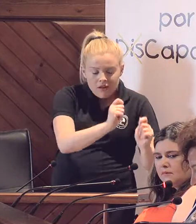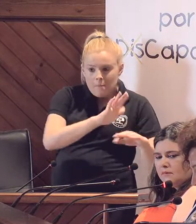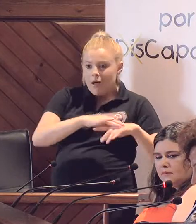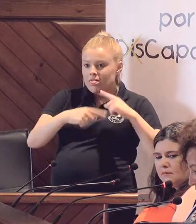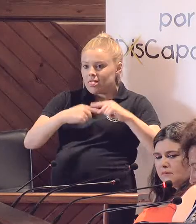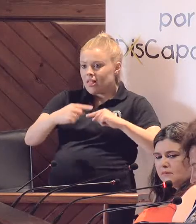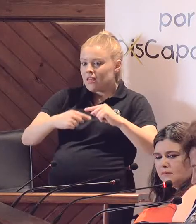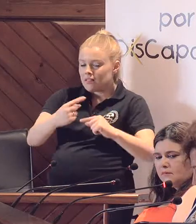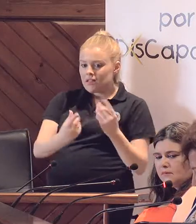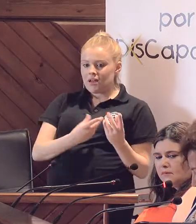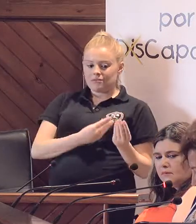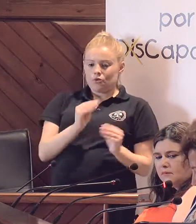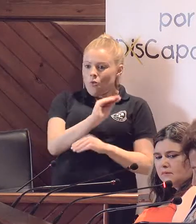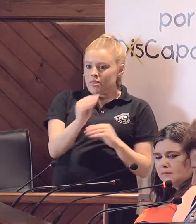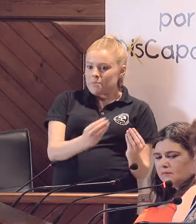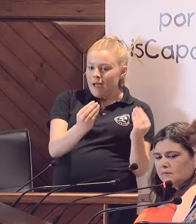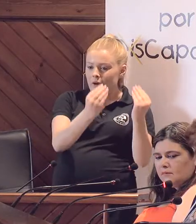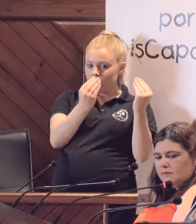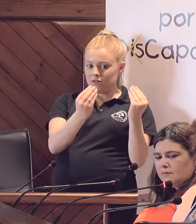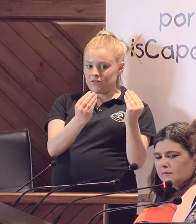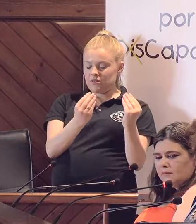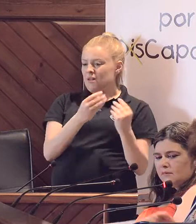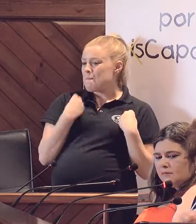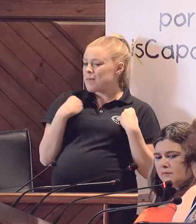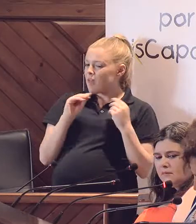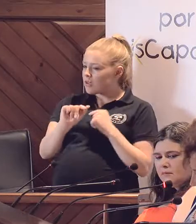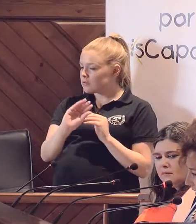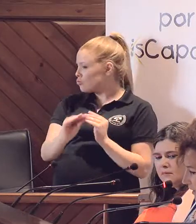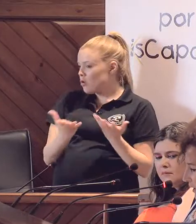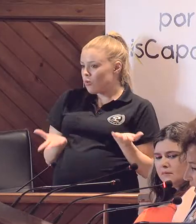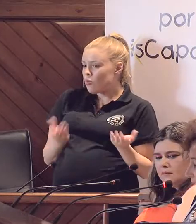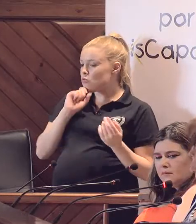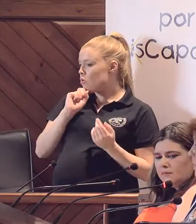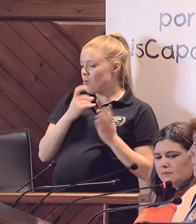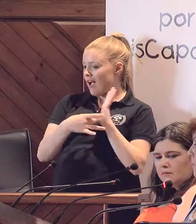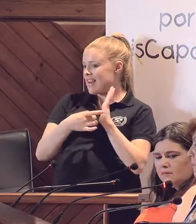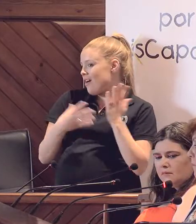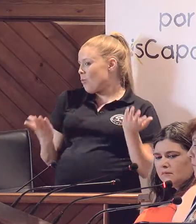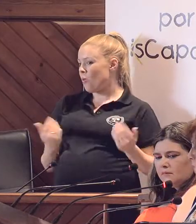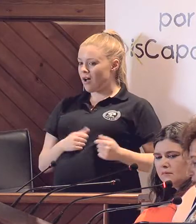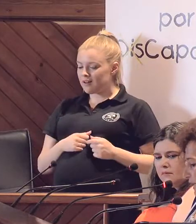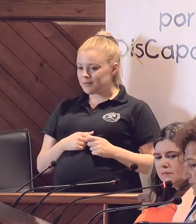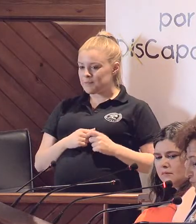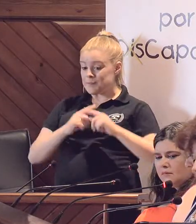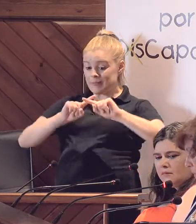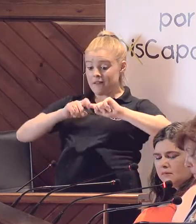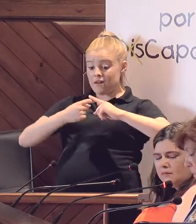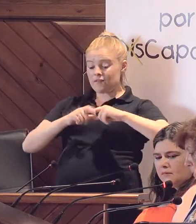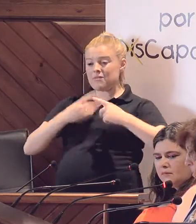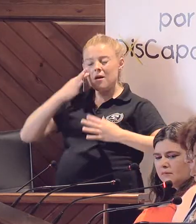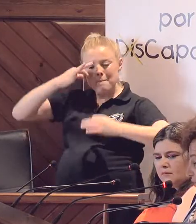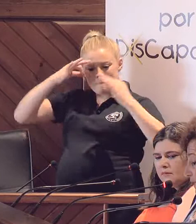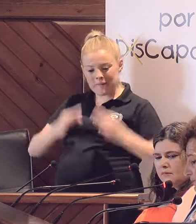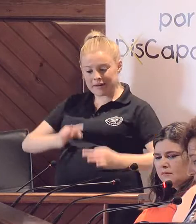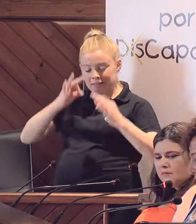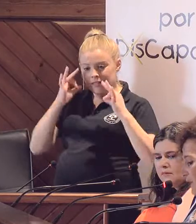diariamente la vida de los otros? ¿Qué vida les queda a ellos? Los cuidadores, sobre todo familiares, son verdaderos